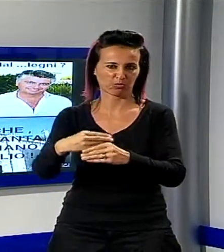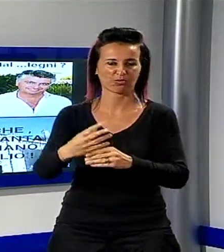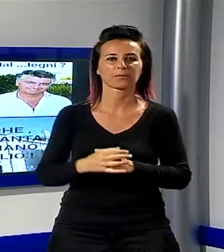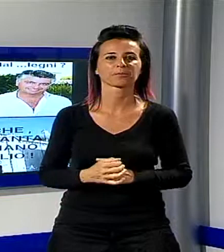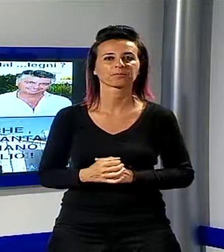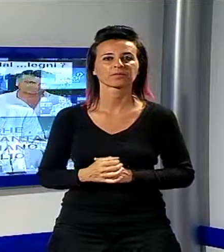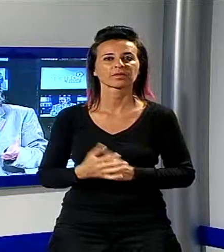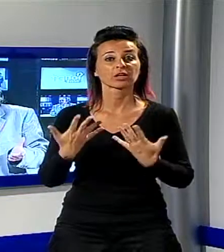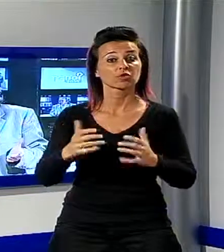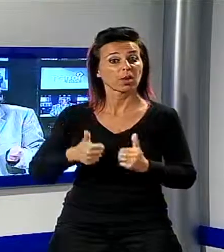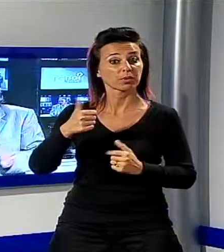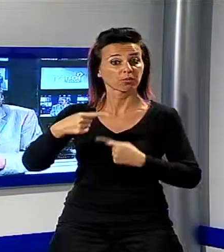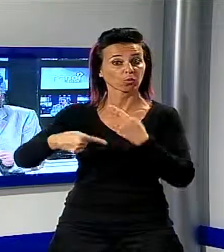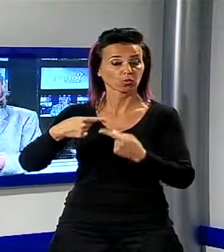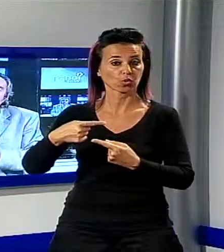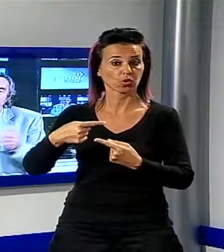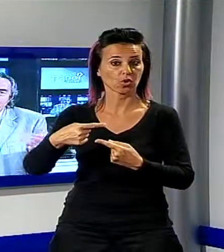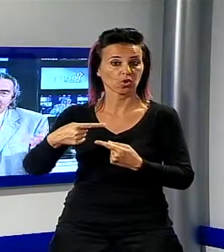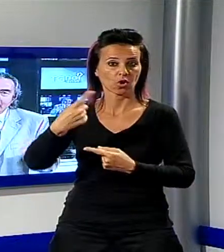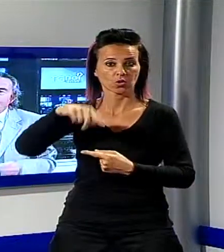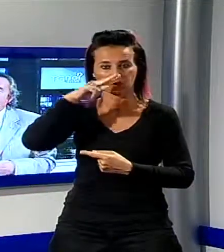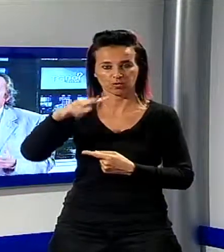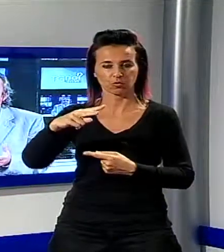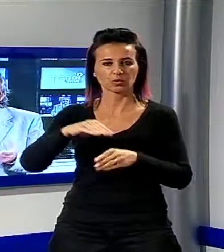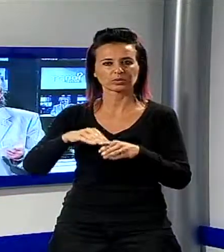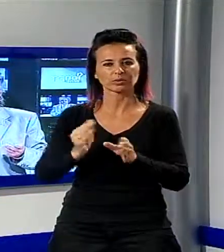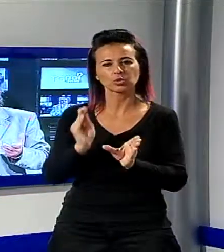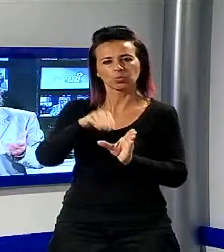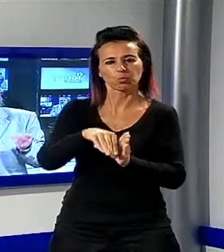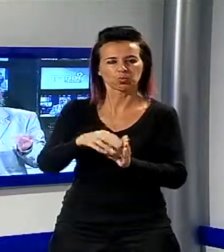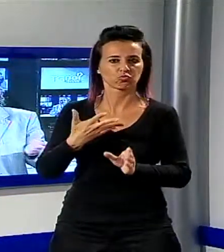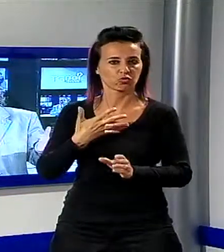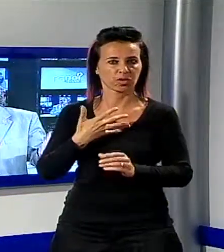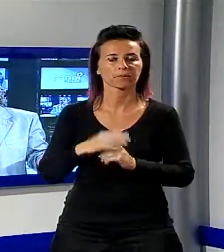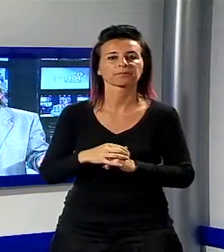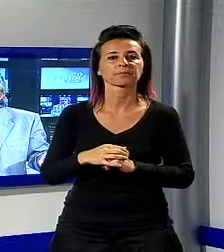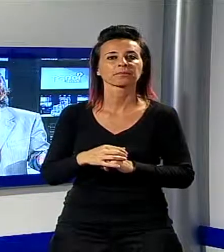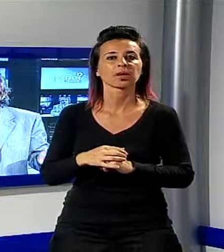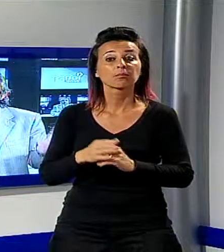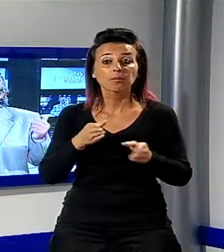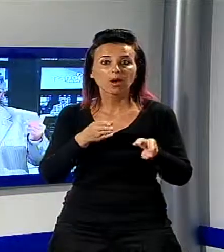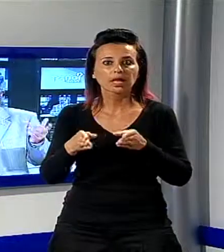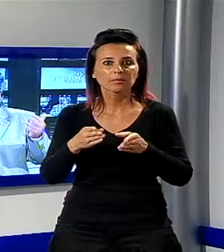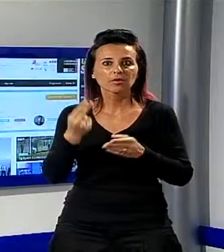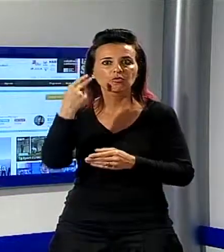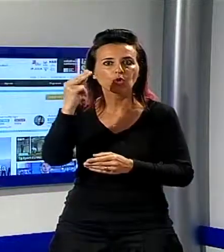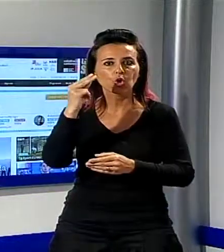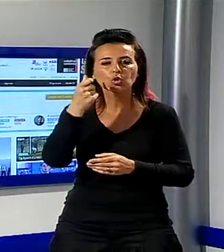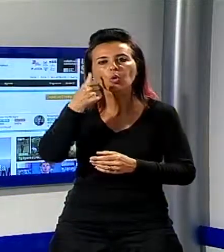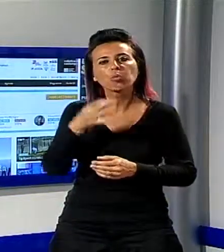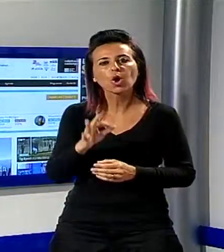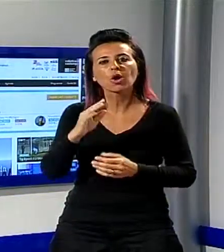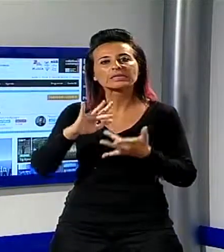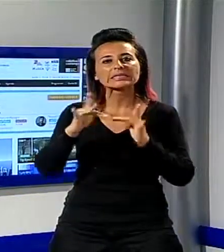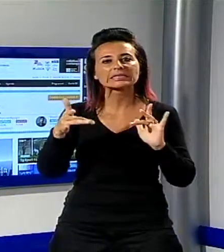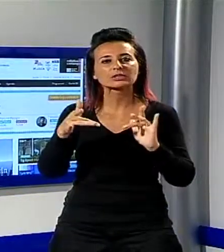accaduto al primo turno, la nostra redazione offrirà un ulteriore servizio al proprio pubblico. L'andamento del voto potrà essere seguito anche